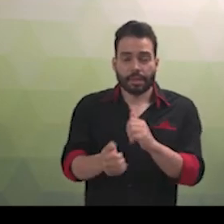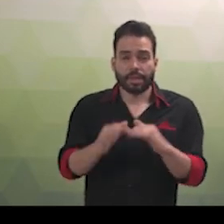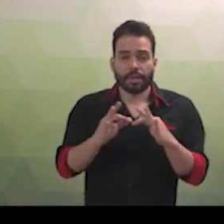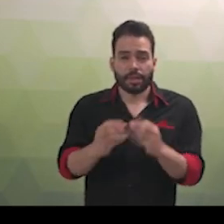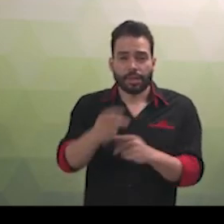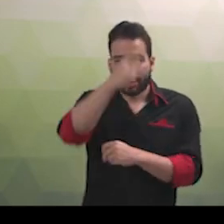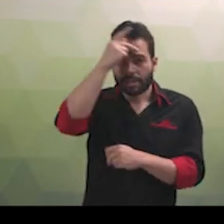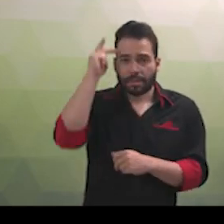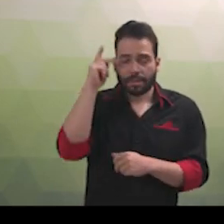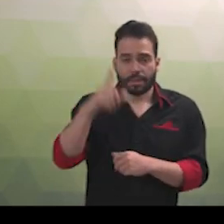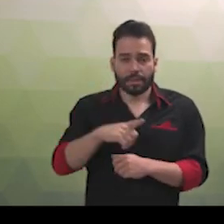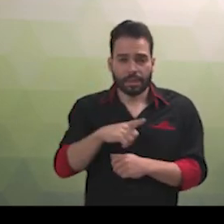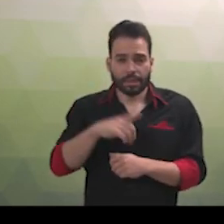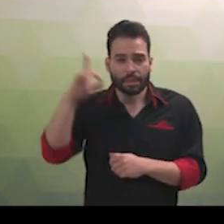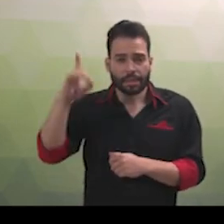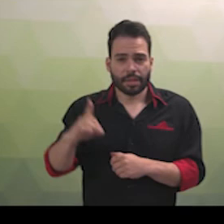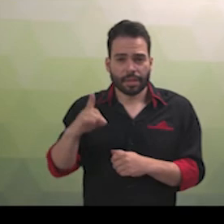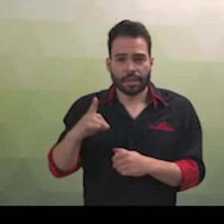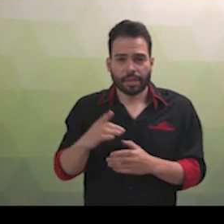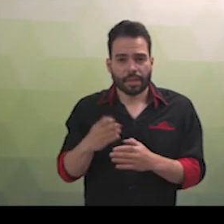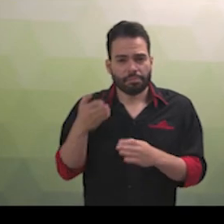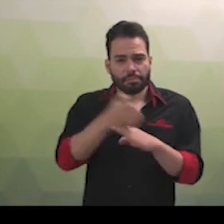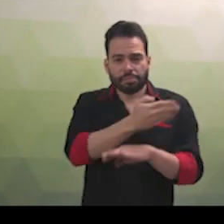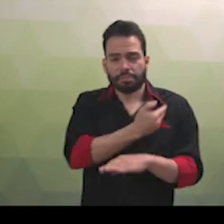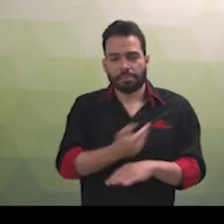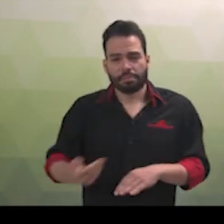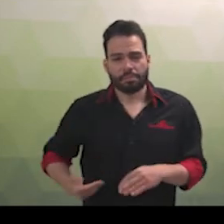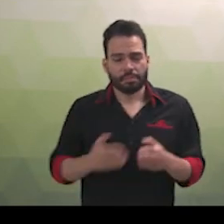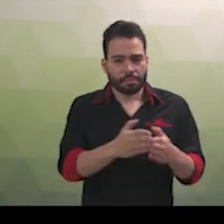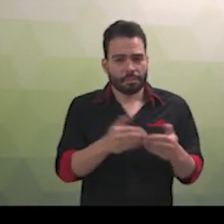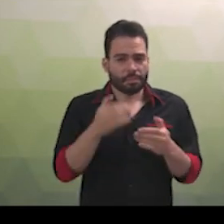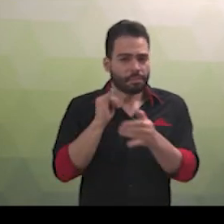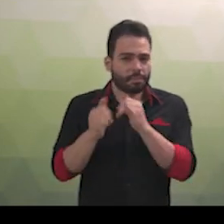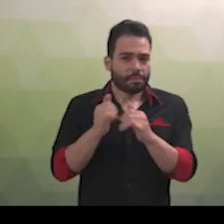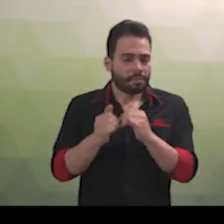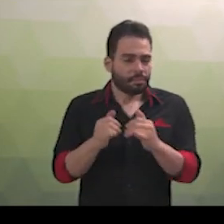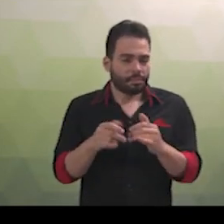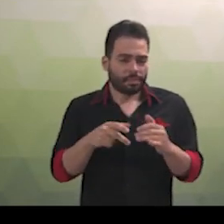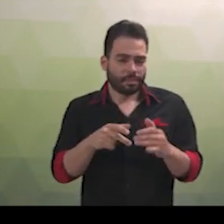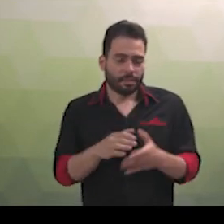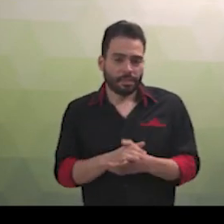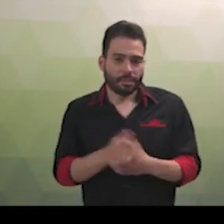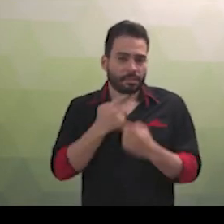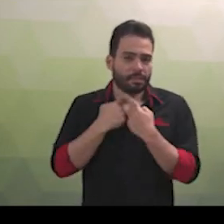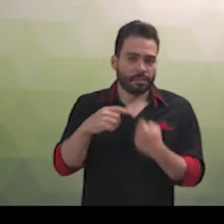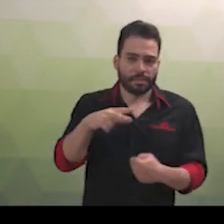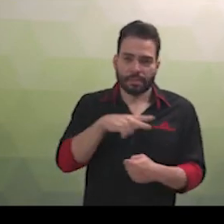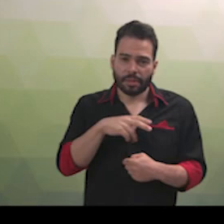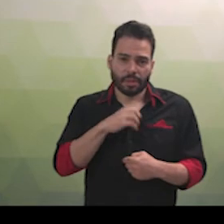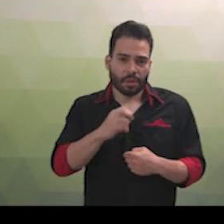dos órgãos públicos informações de seu interesse particular ou de interesse coletivo ou geral, que serão prestadas